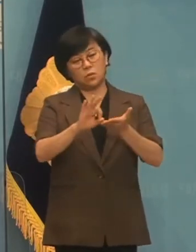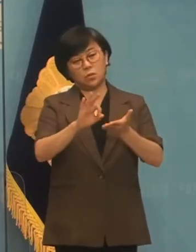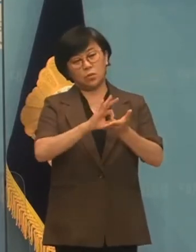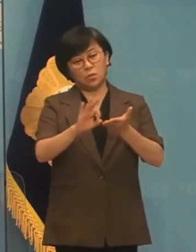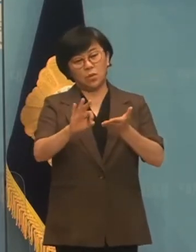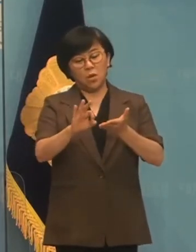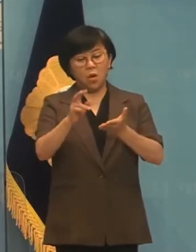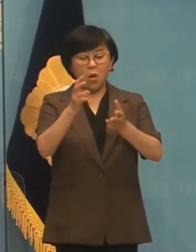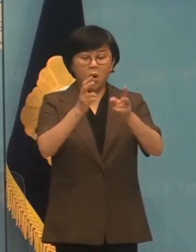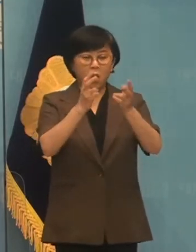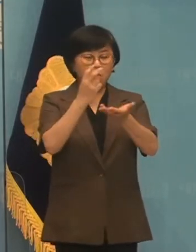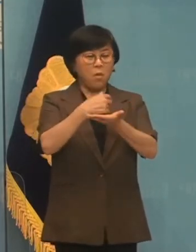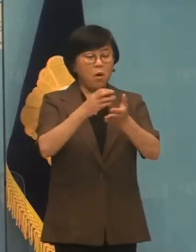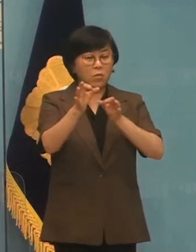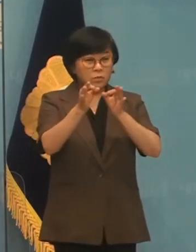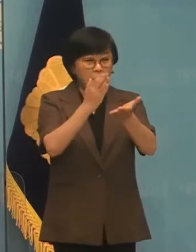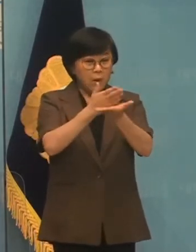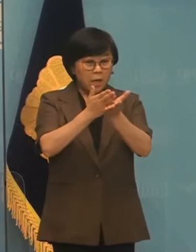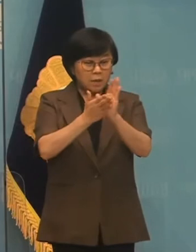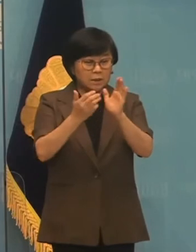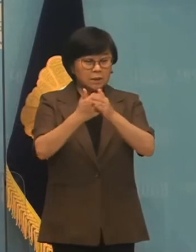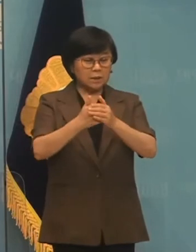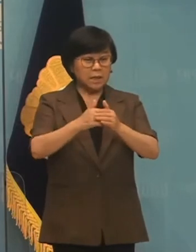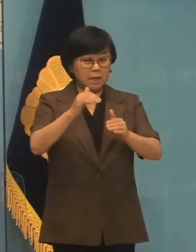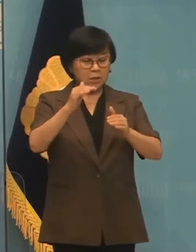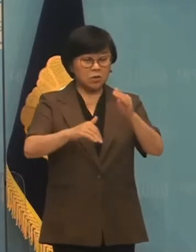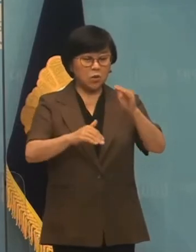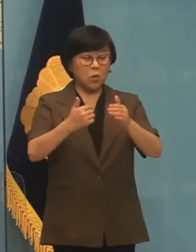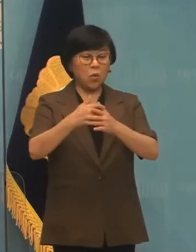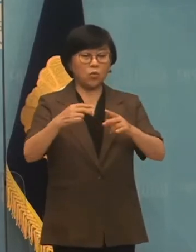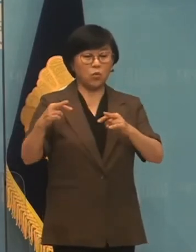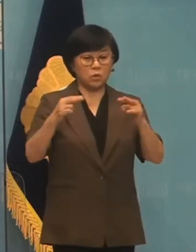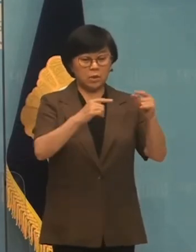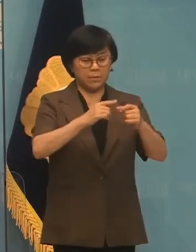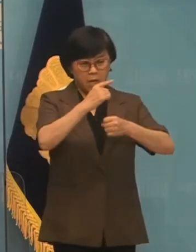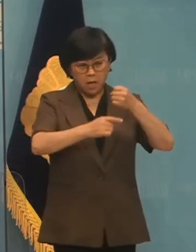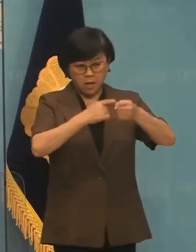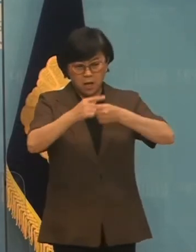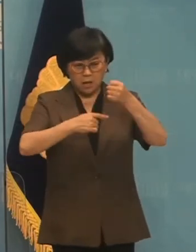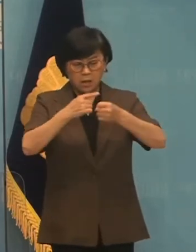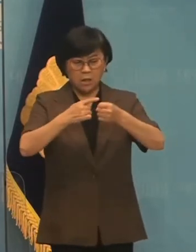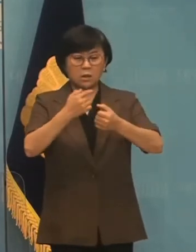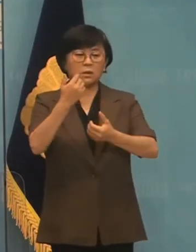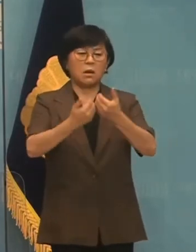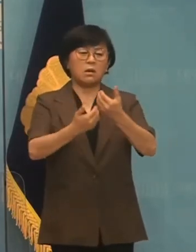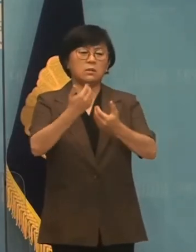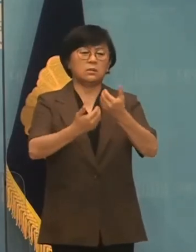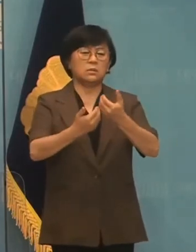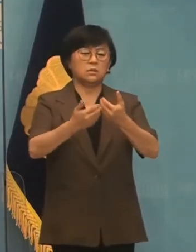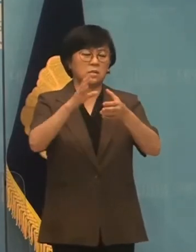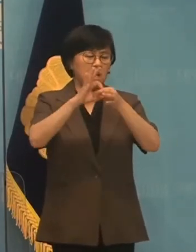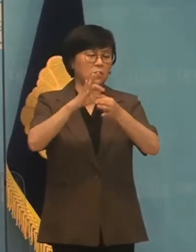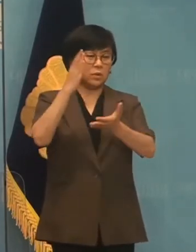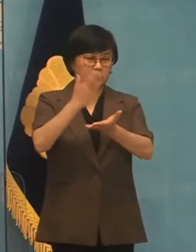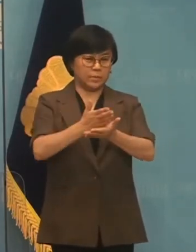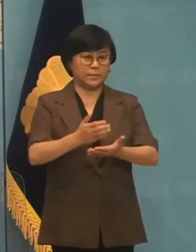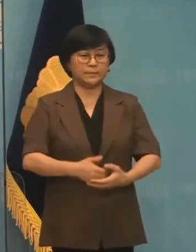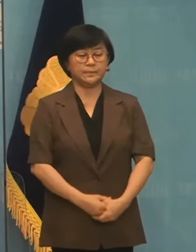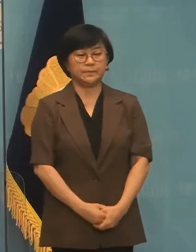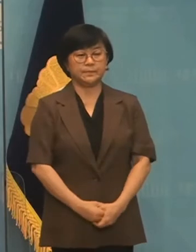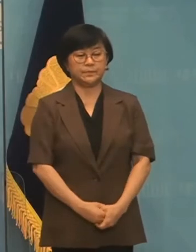업종별 차근 적용 논쟁으로 매년 반복되는 소모적 갈등을 지속해선 안 됩니다.